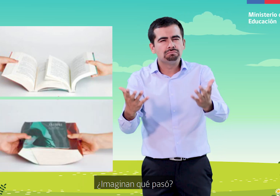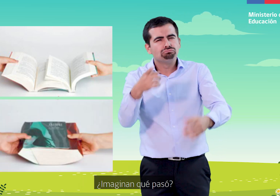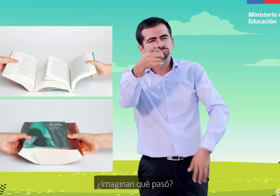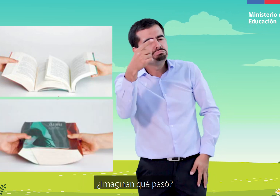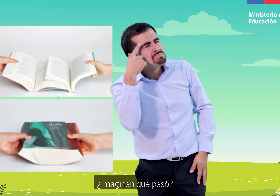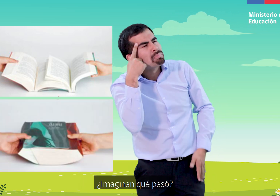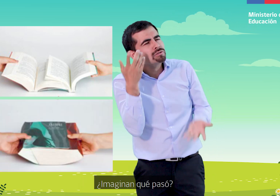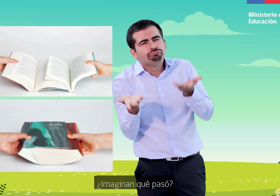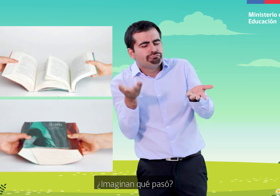¿Imaginan qué pasó?